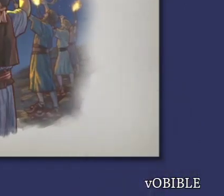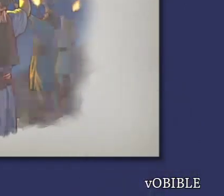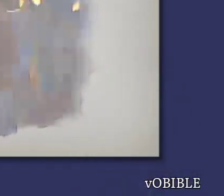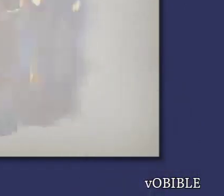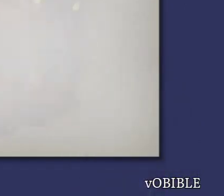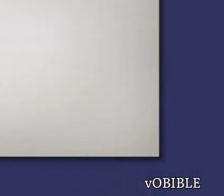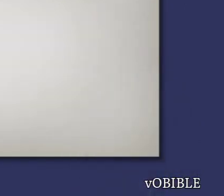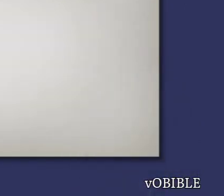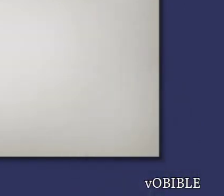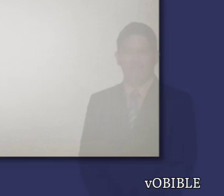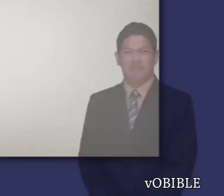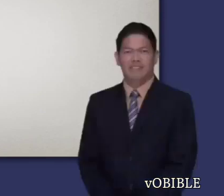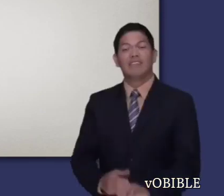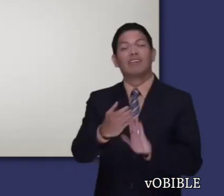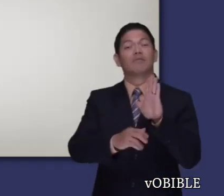hoy.